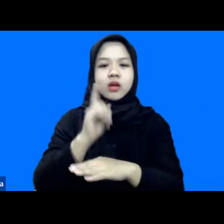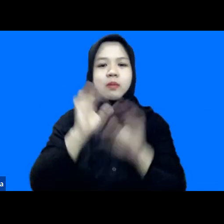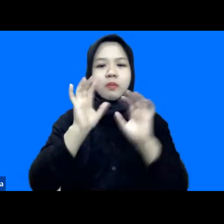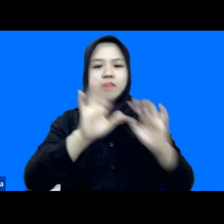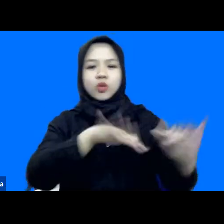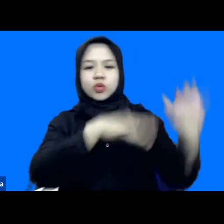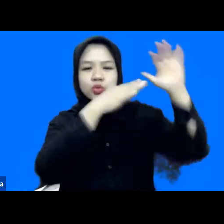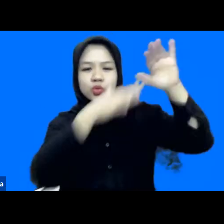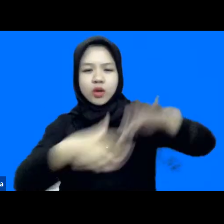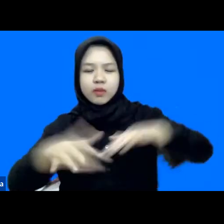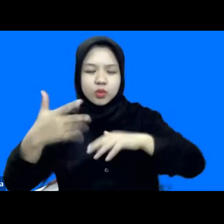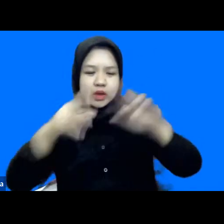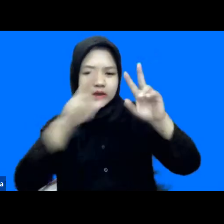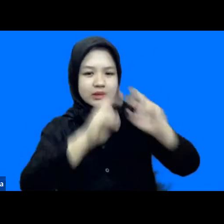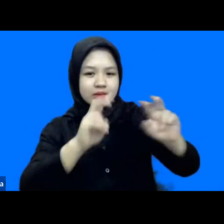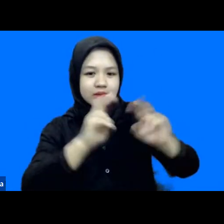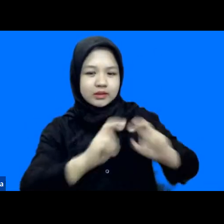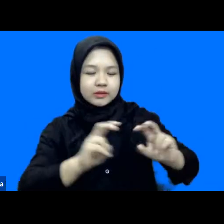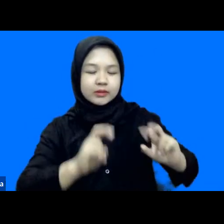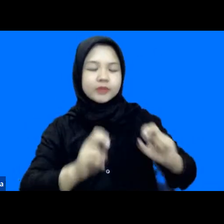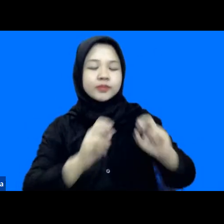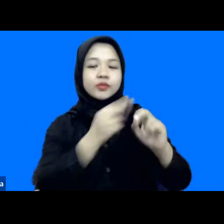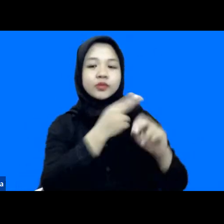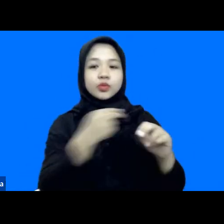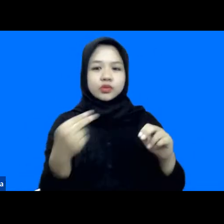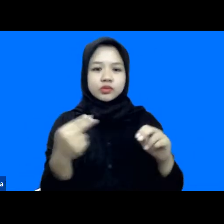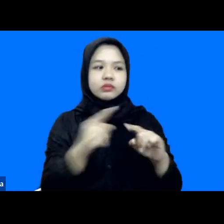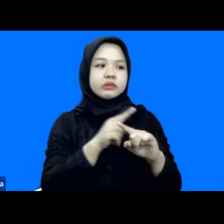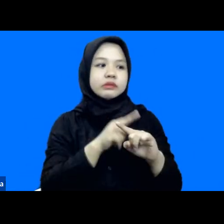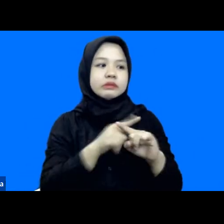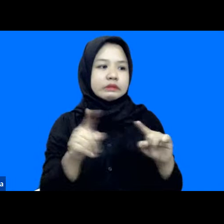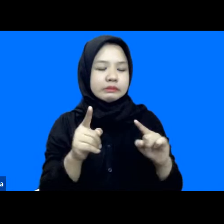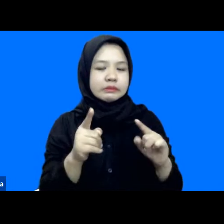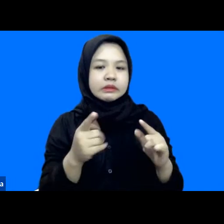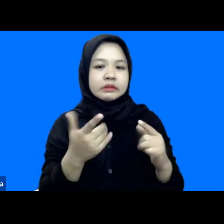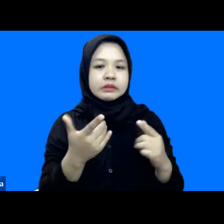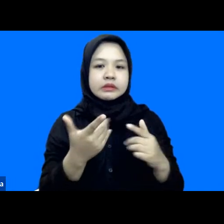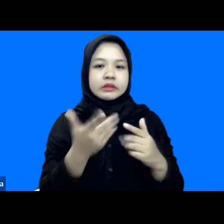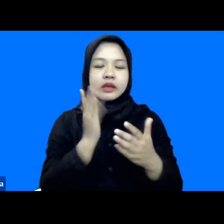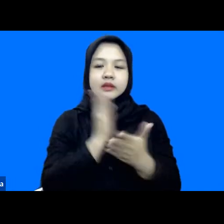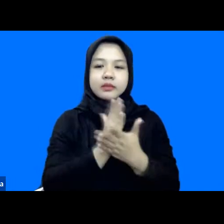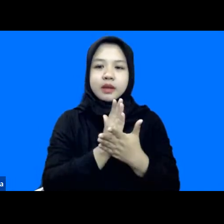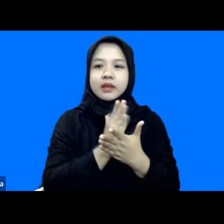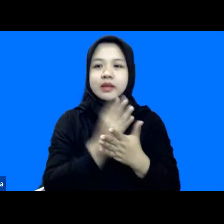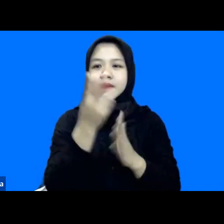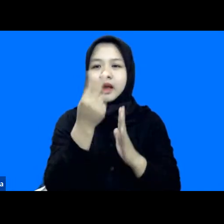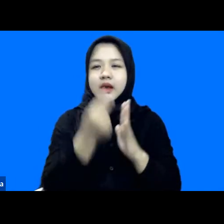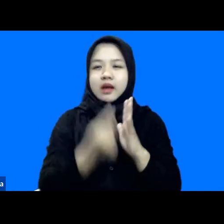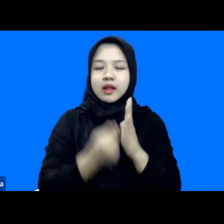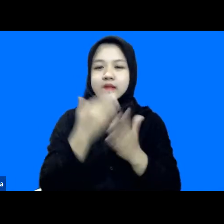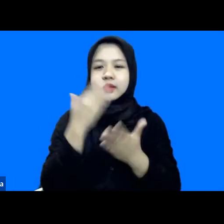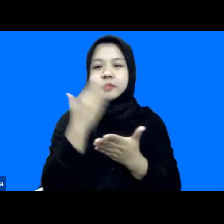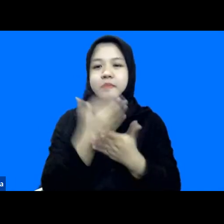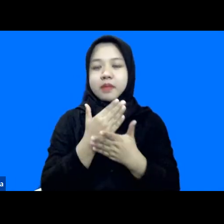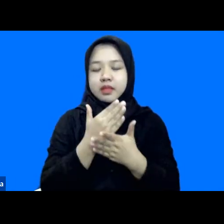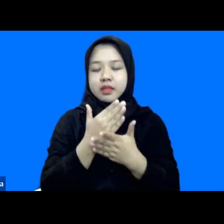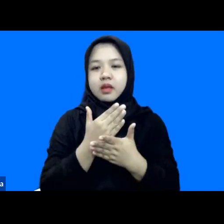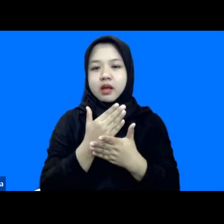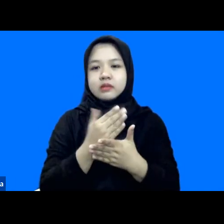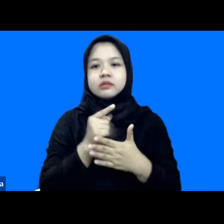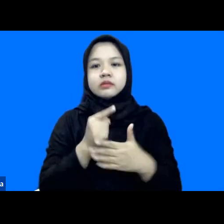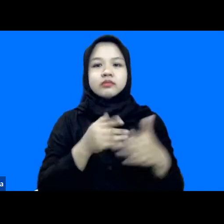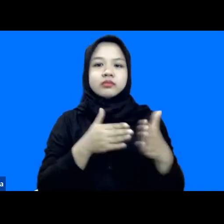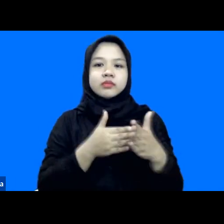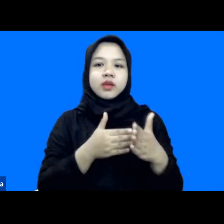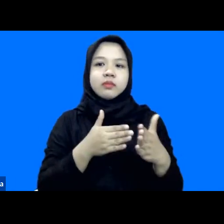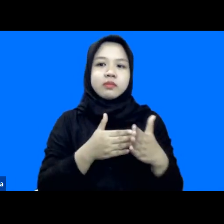diteliti oleh peneliti Indonesia namun karena keterbatasan anggaran jadi menjadi hambatan